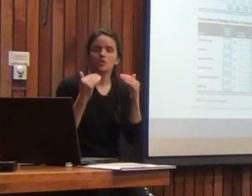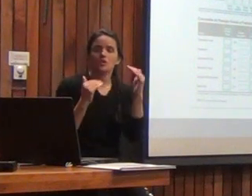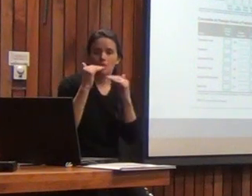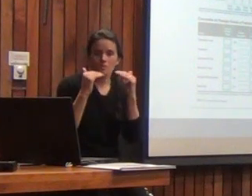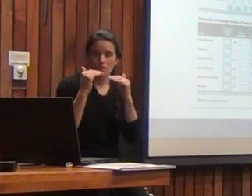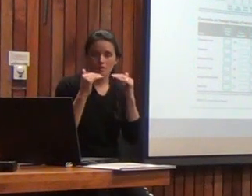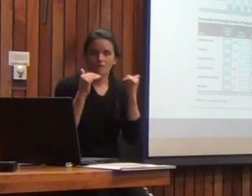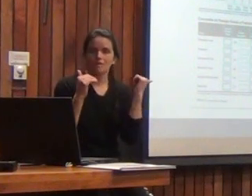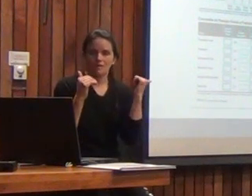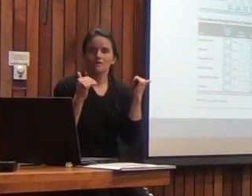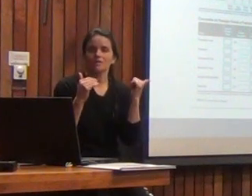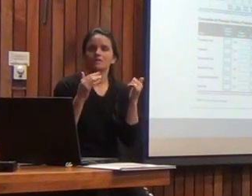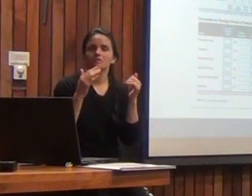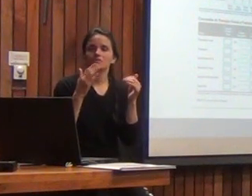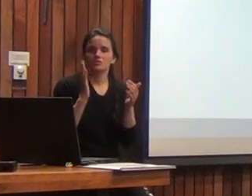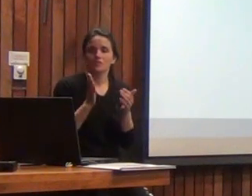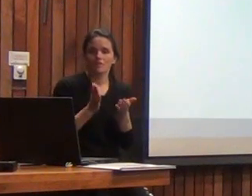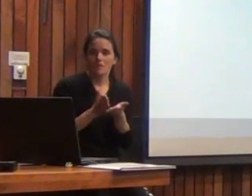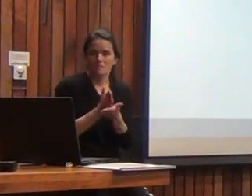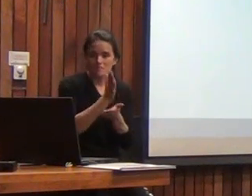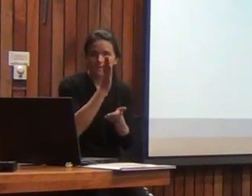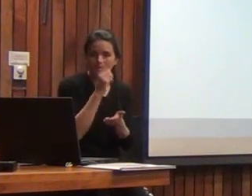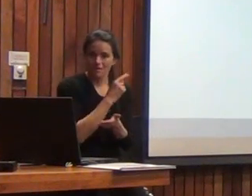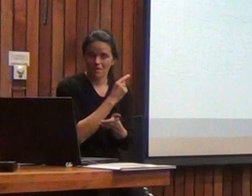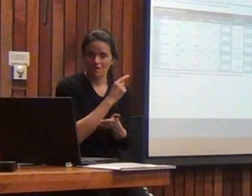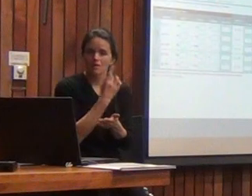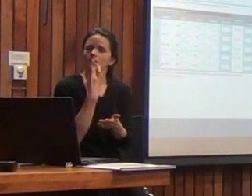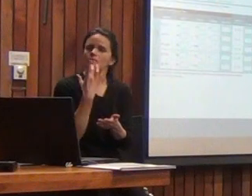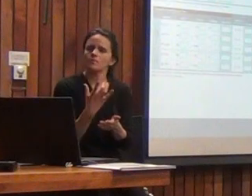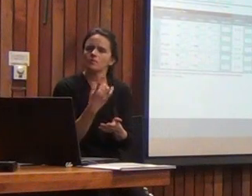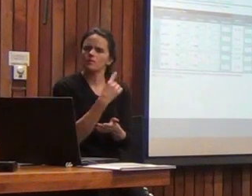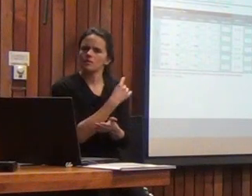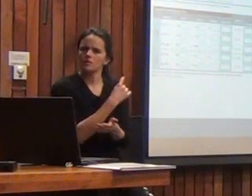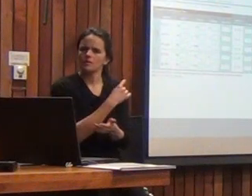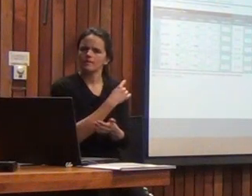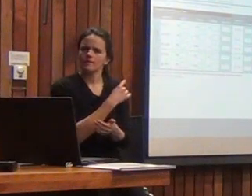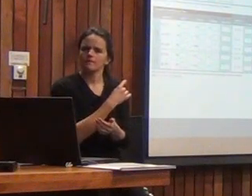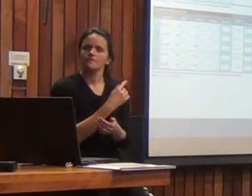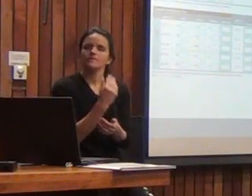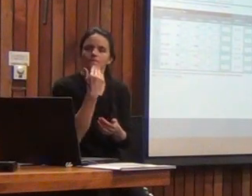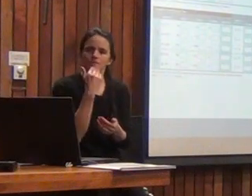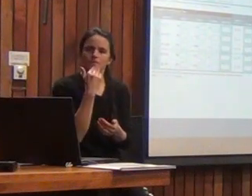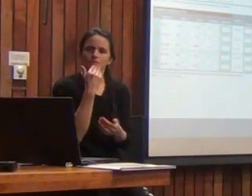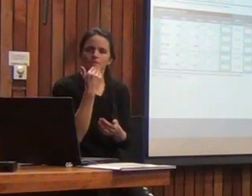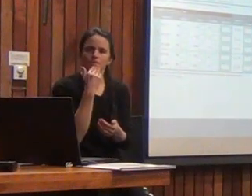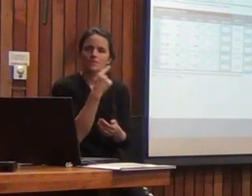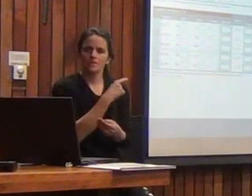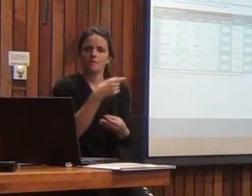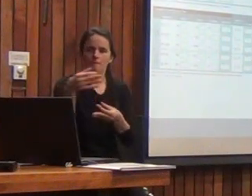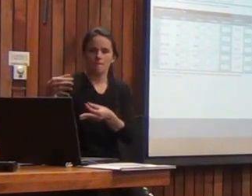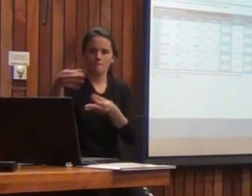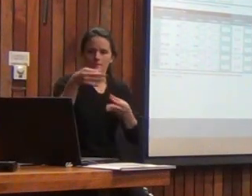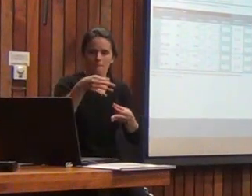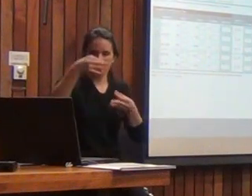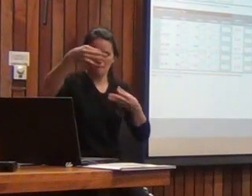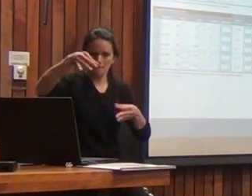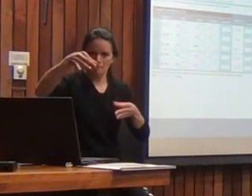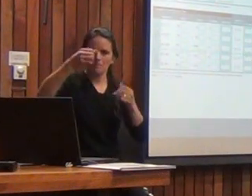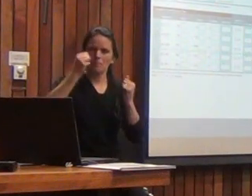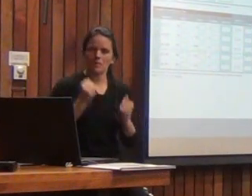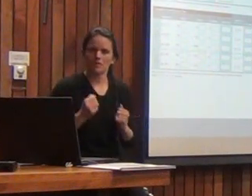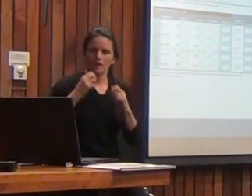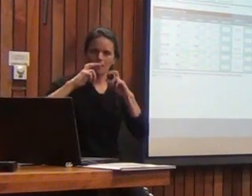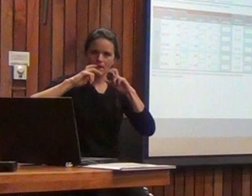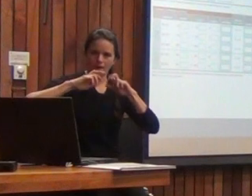todavía sigue siendo el punto de partida porque también se incluye una página para hacer